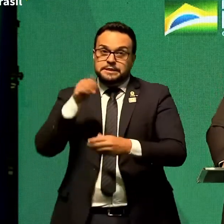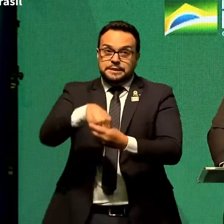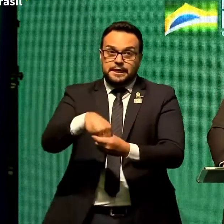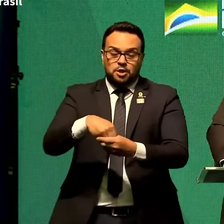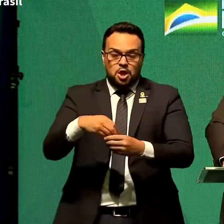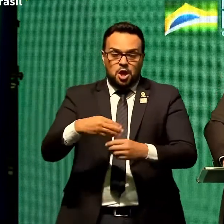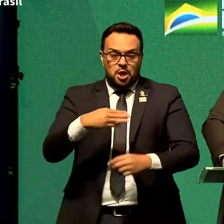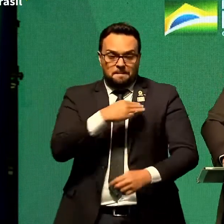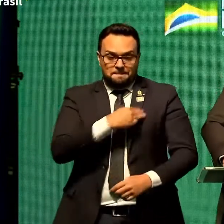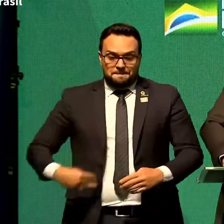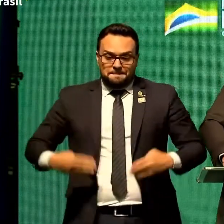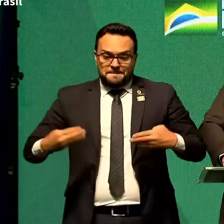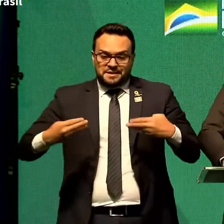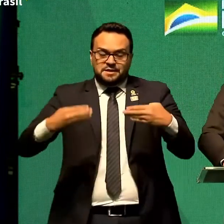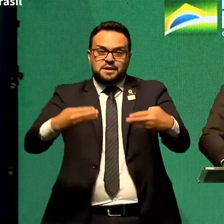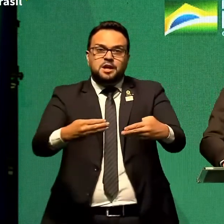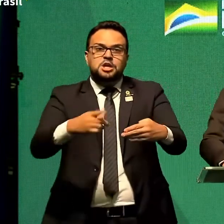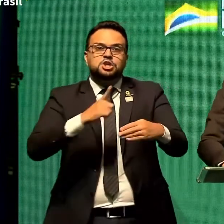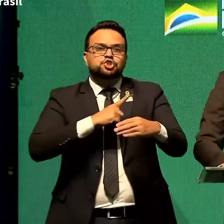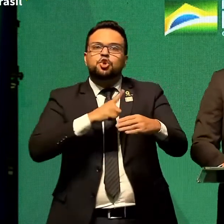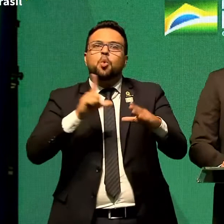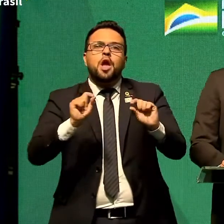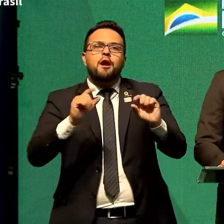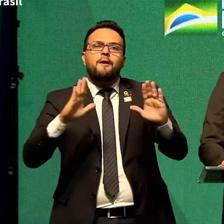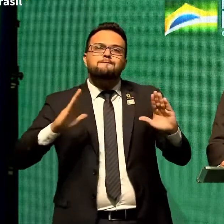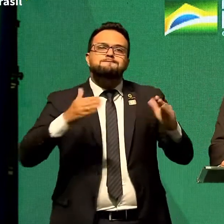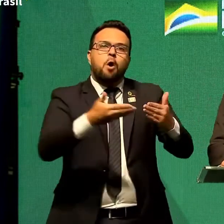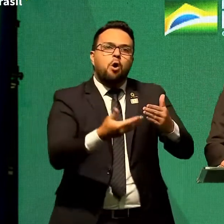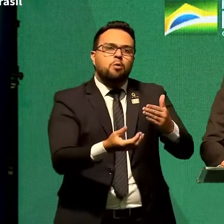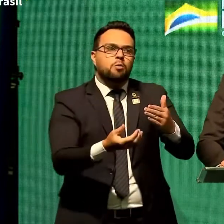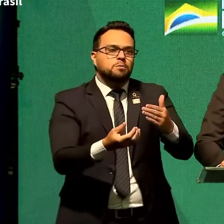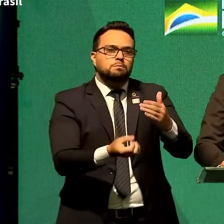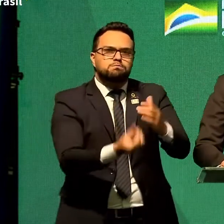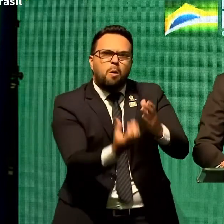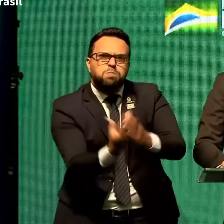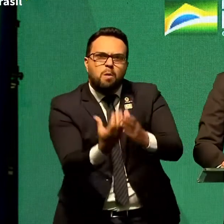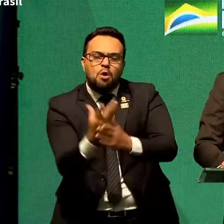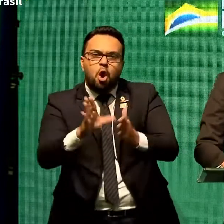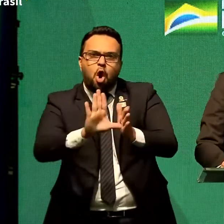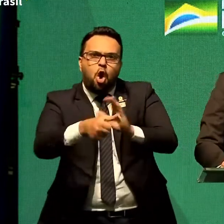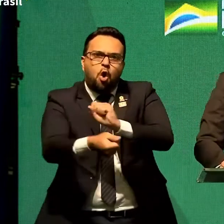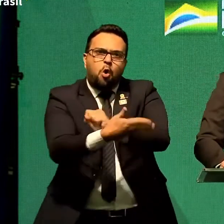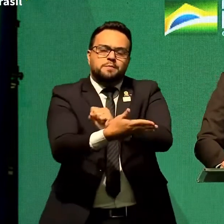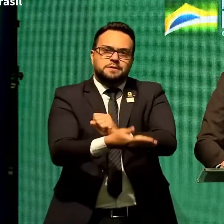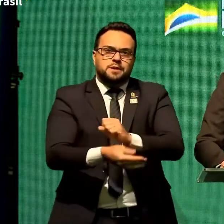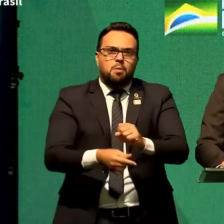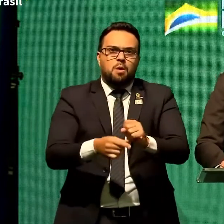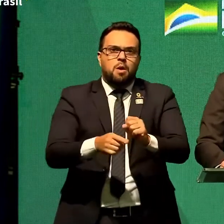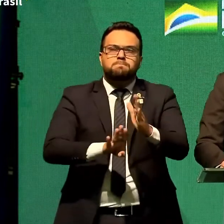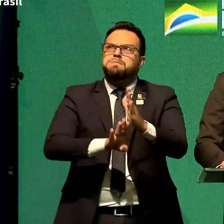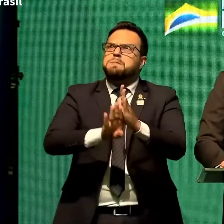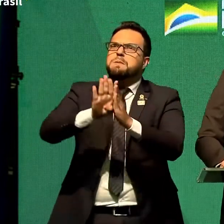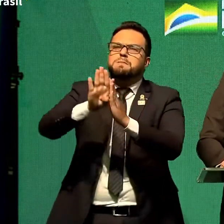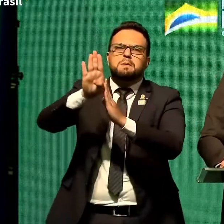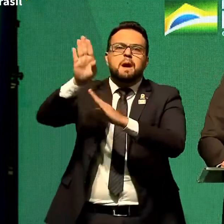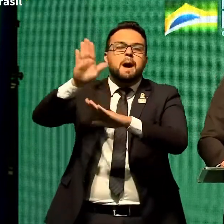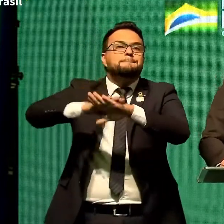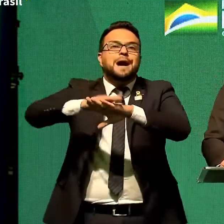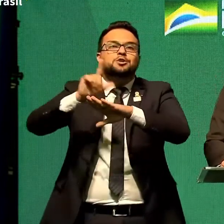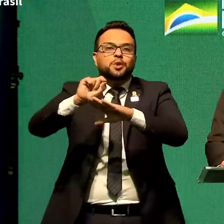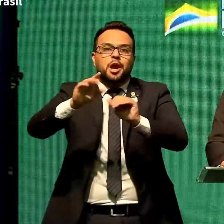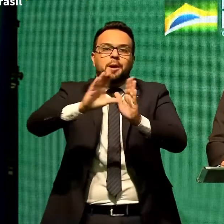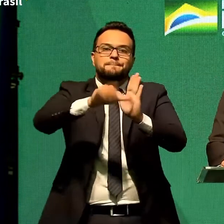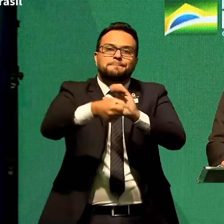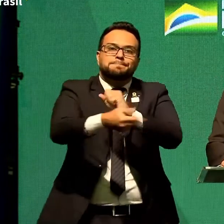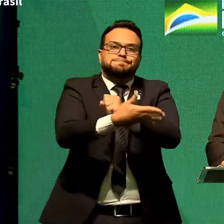foco de corrupção desenfreada. O alcance do Brasil que mais matava no Brasil era a